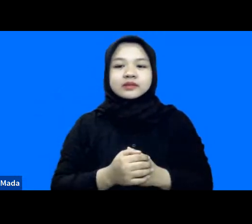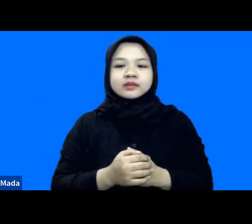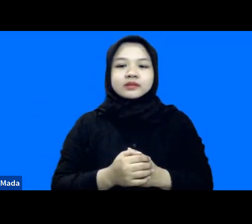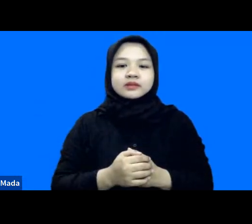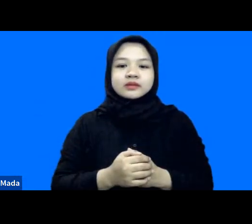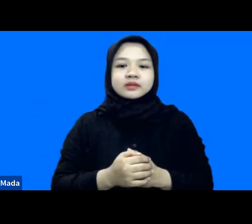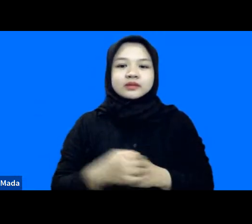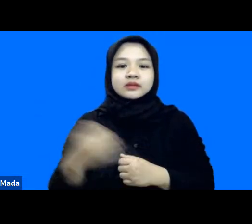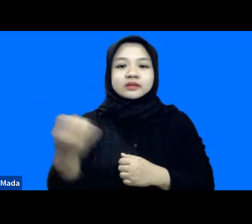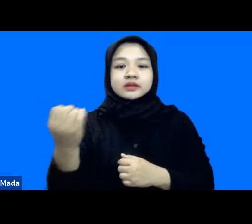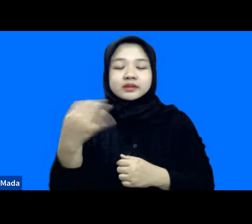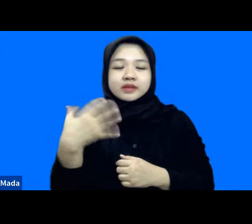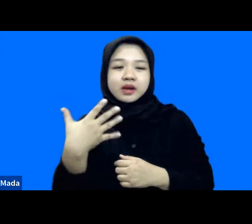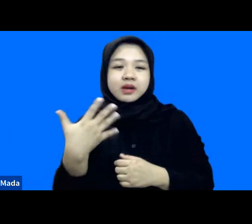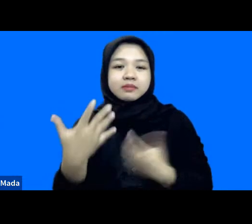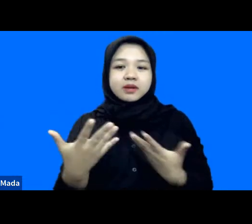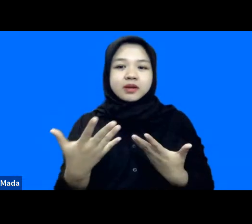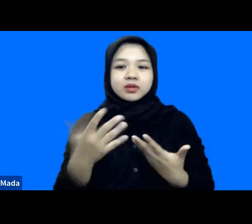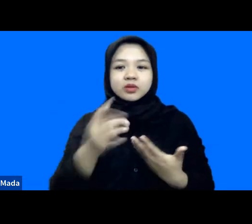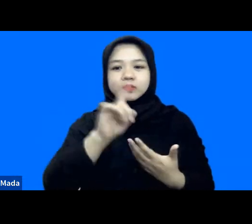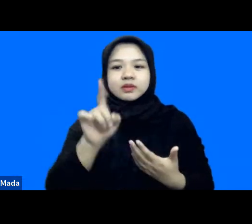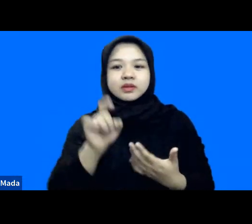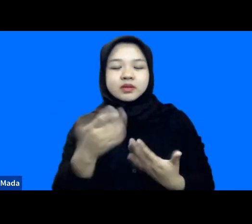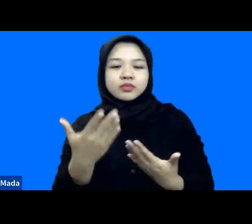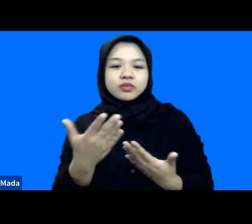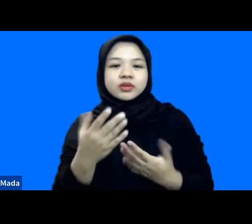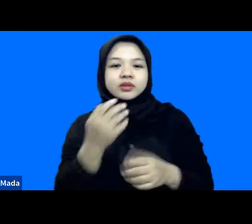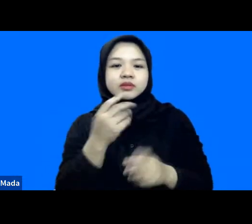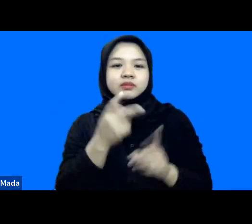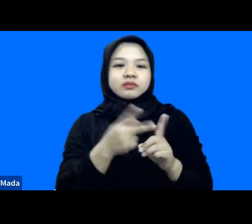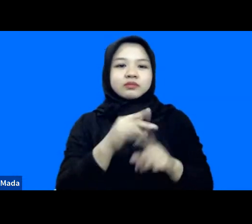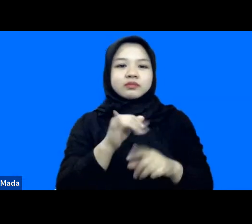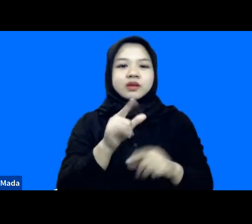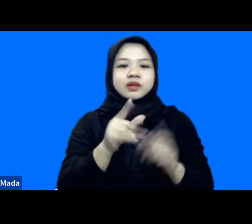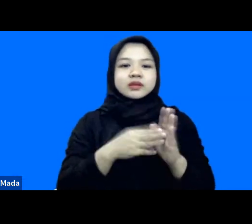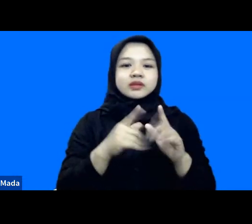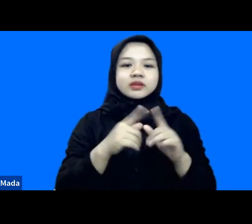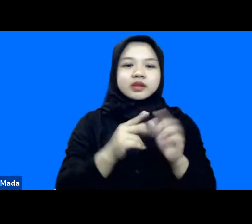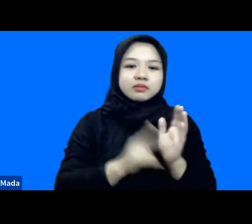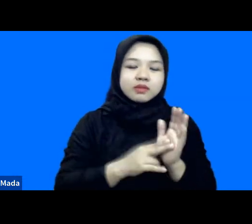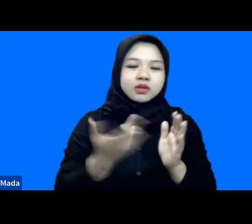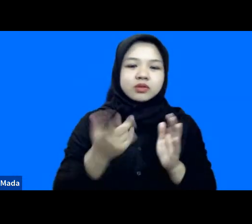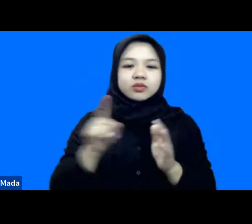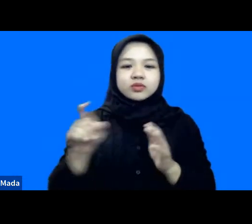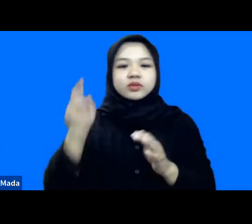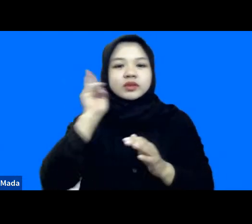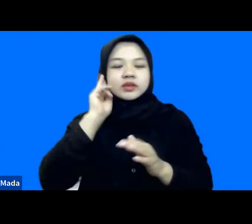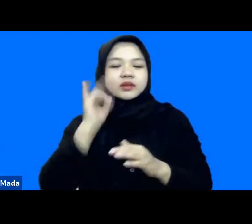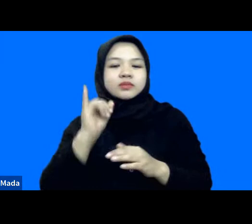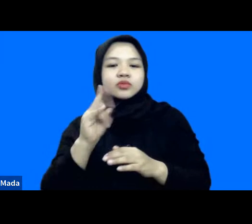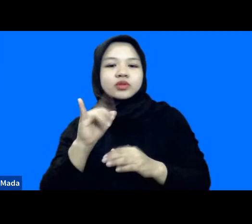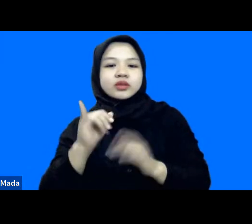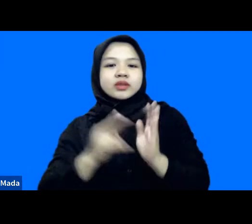tanggapan ataupun pertanyaan mungkin kepada Mas Hilman ataupun mungkin juga kepada Ibu Irina